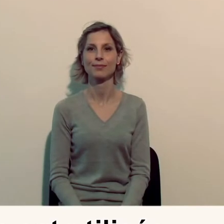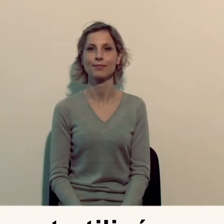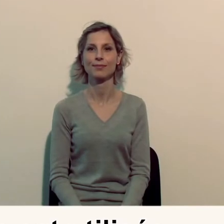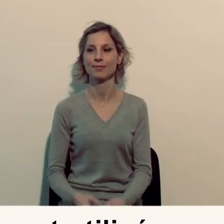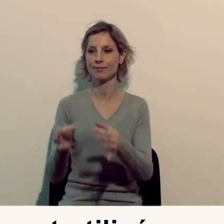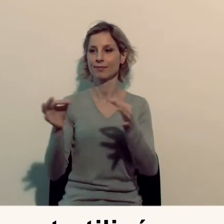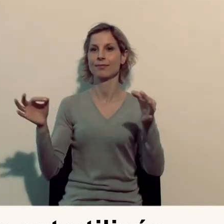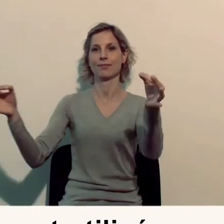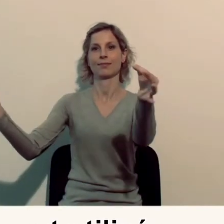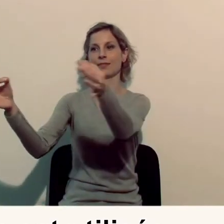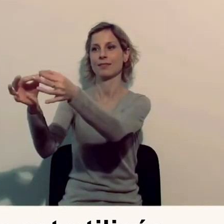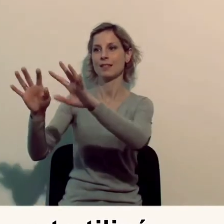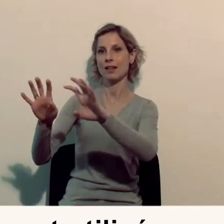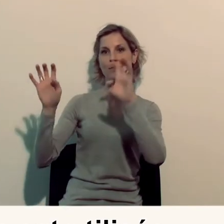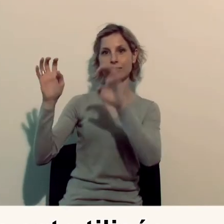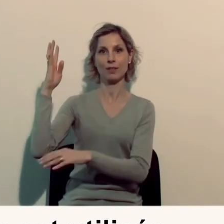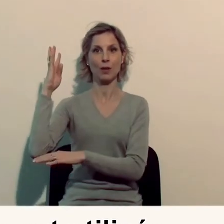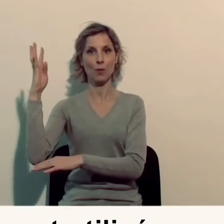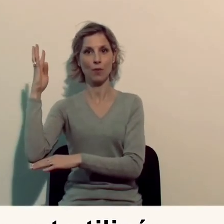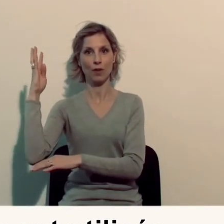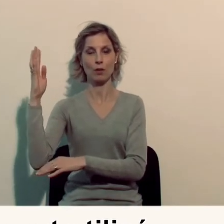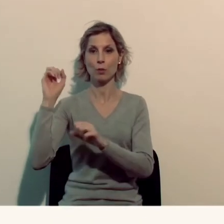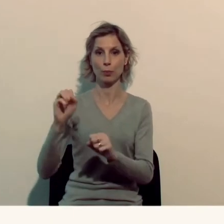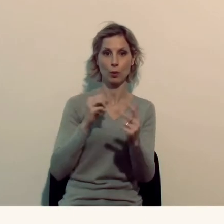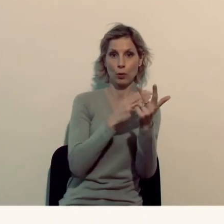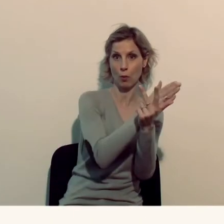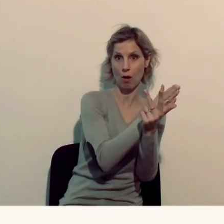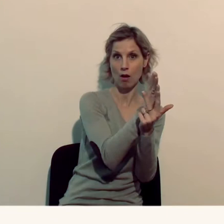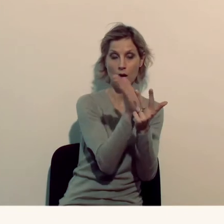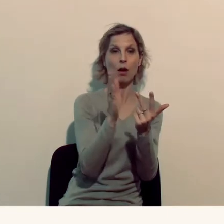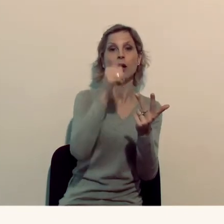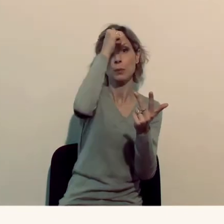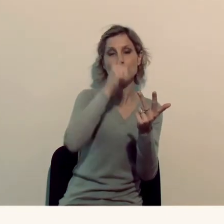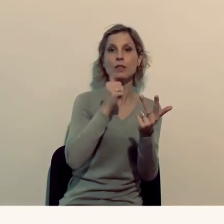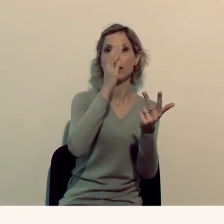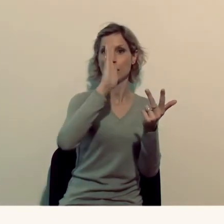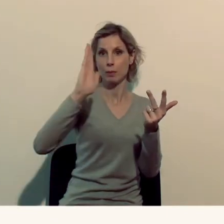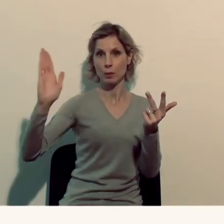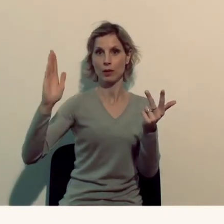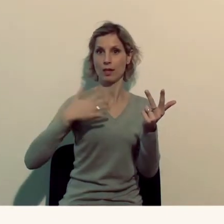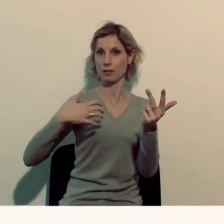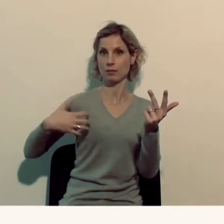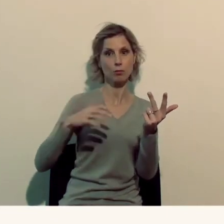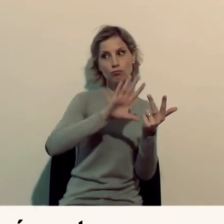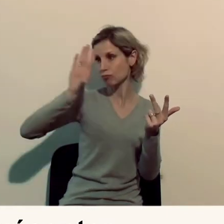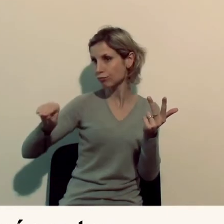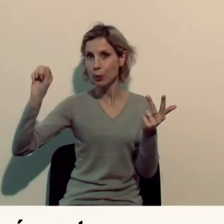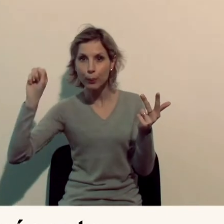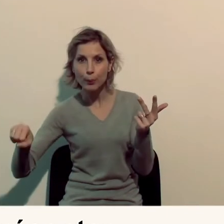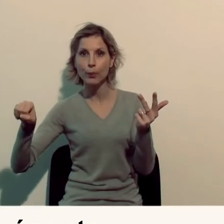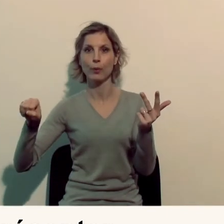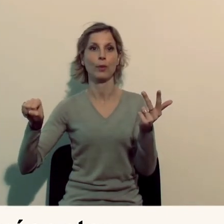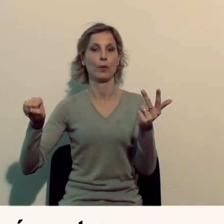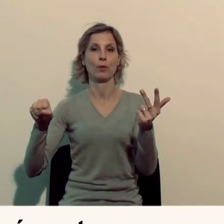La salle de conférences est utilisée par le Musée de Bretagne, la Bibliothèque de Rennes-Métropole et l'Espace des sciences,